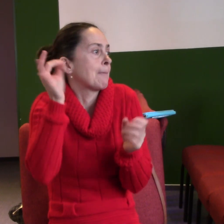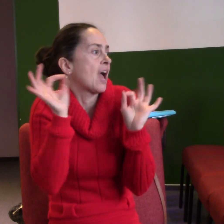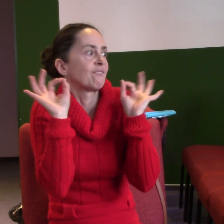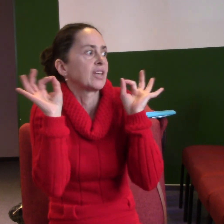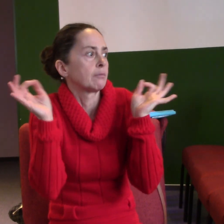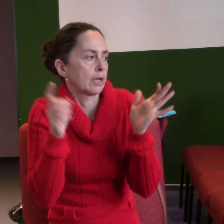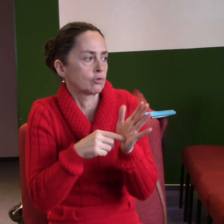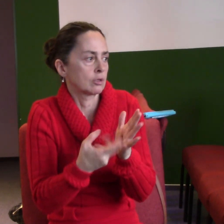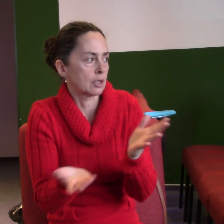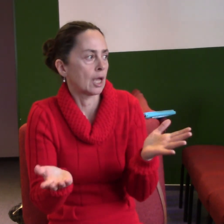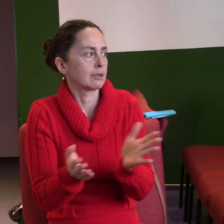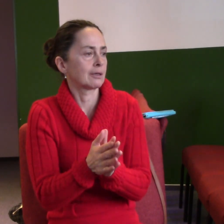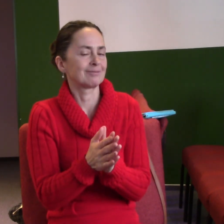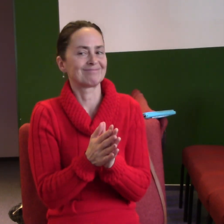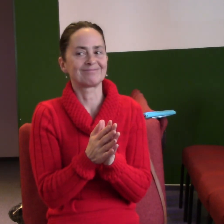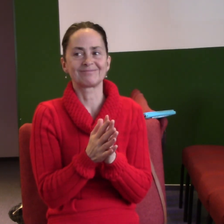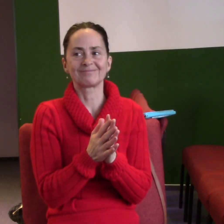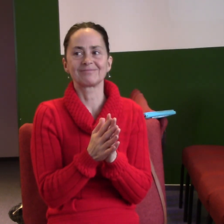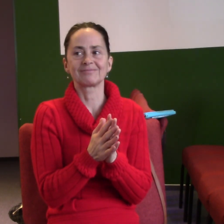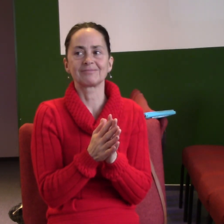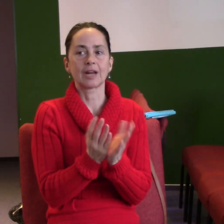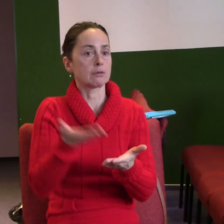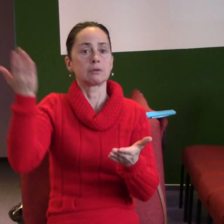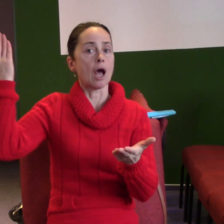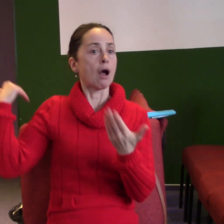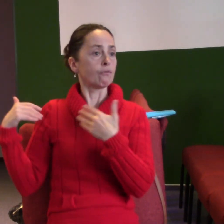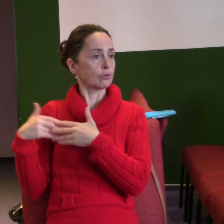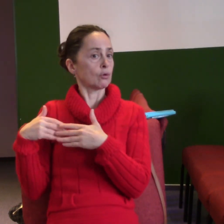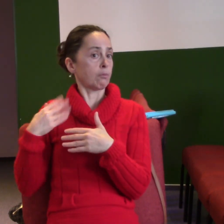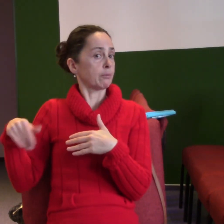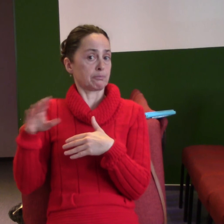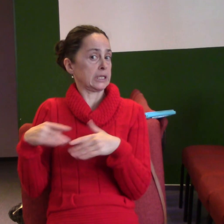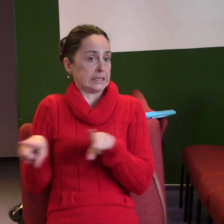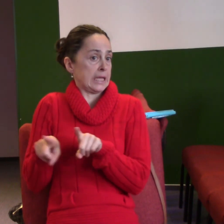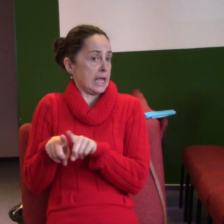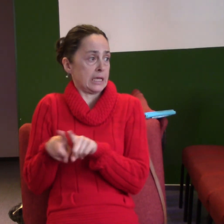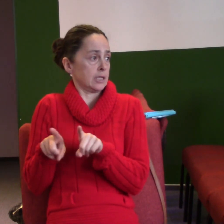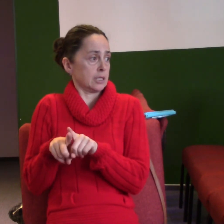jsme od něho vzdálení. A jednoho dne najednou stál, jak já říkám, rád, na tom jevíšti našeho života.